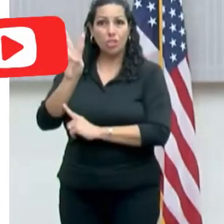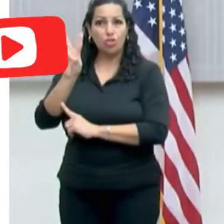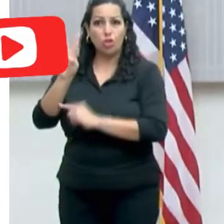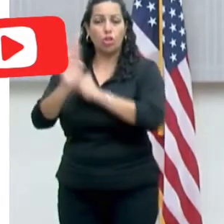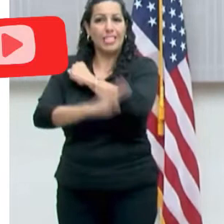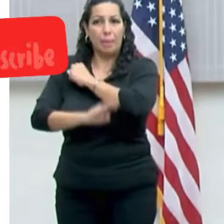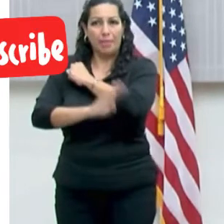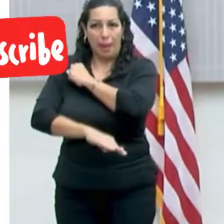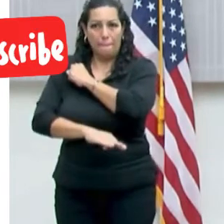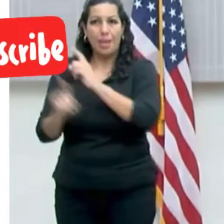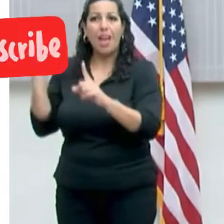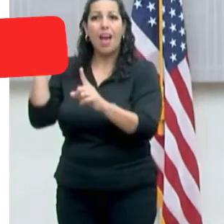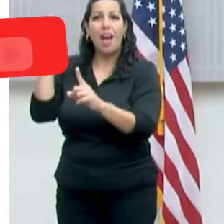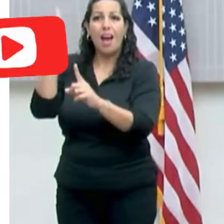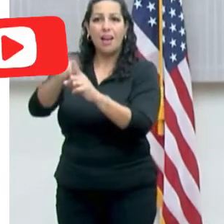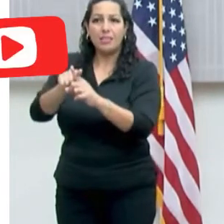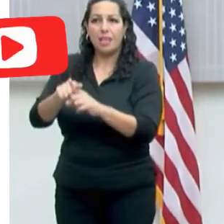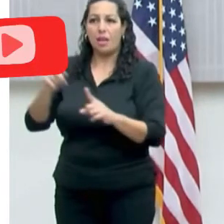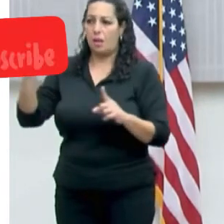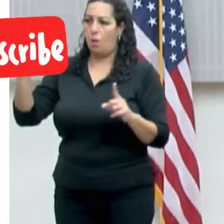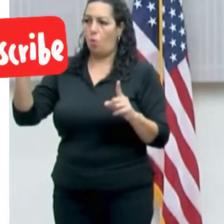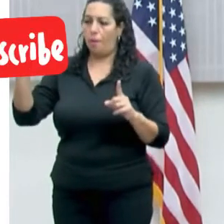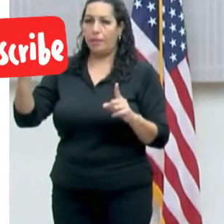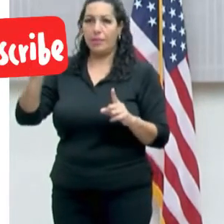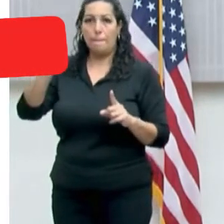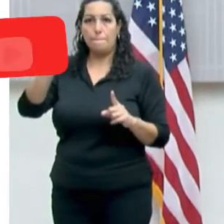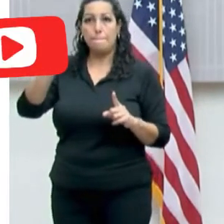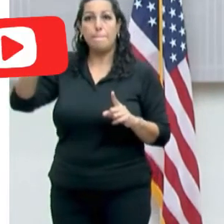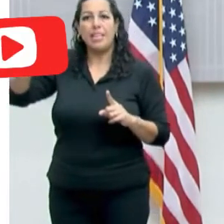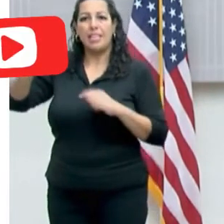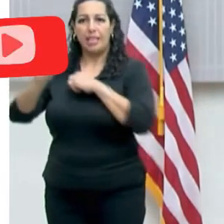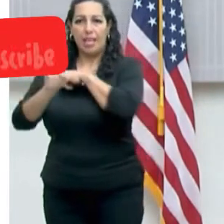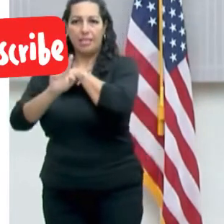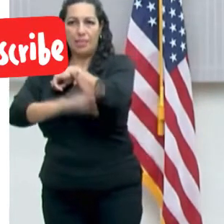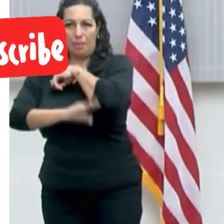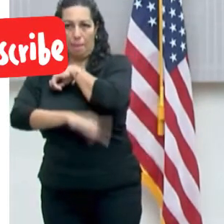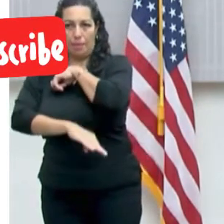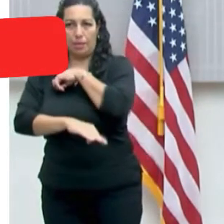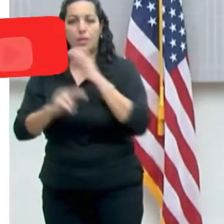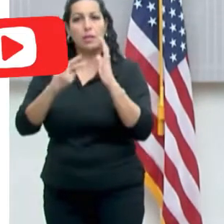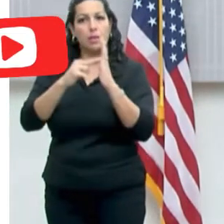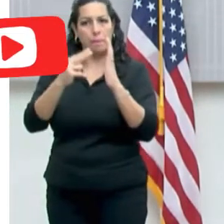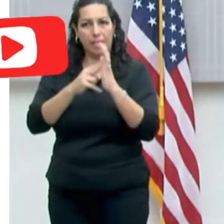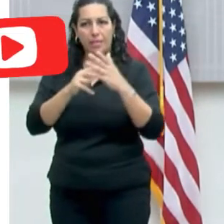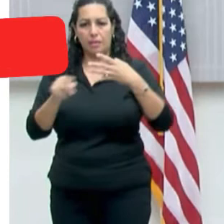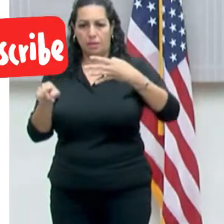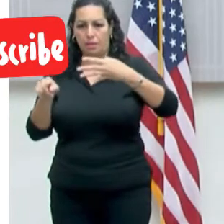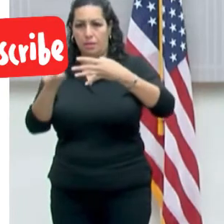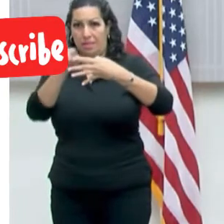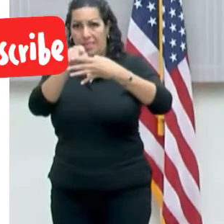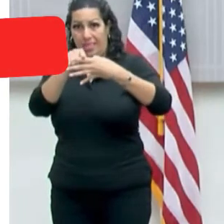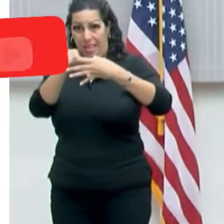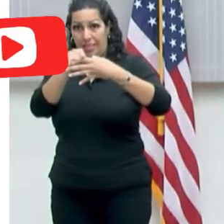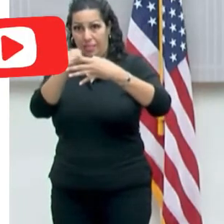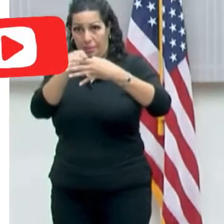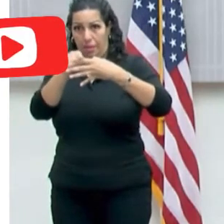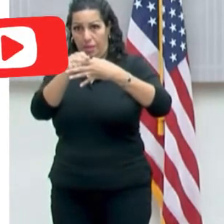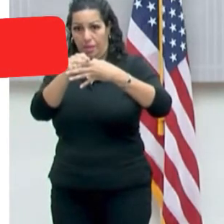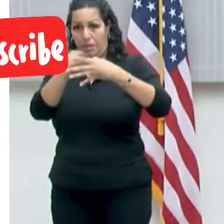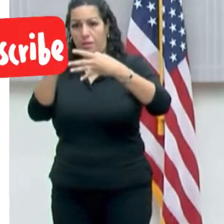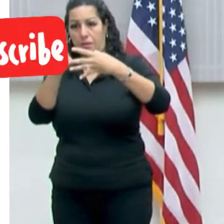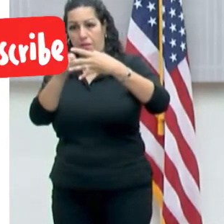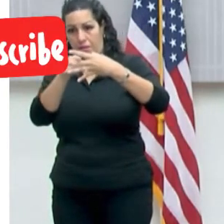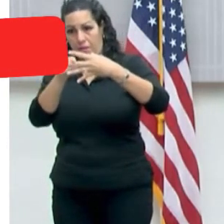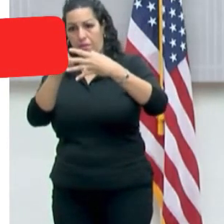hasta el jueves 23 de septiembre, es decir, tendrá, estará en vigor esta orden por